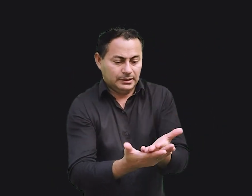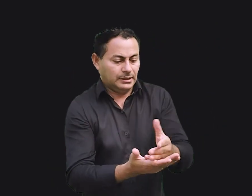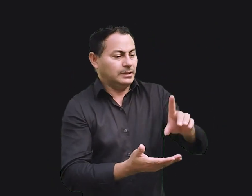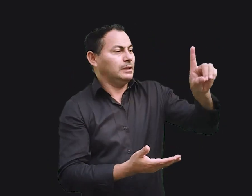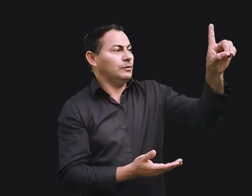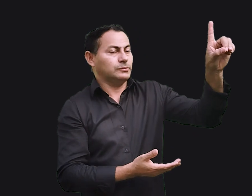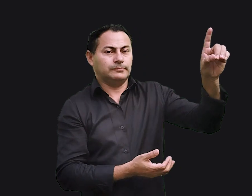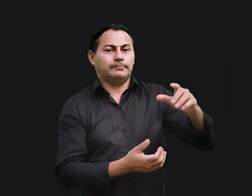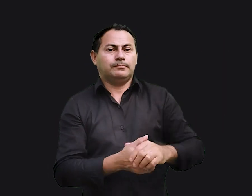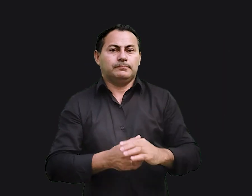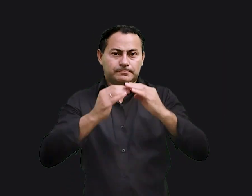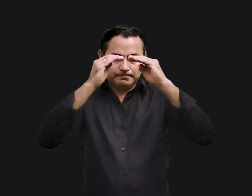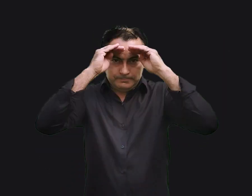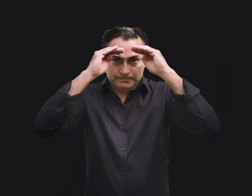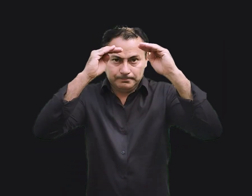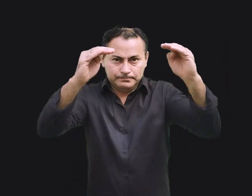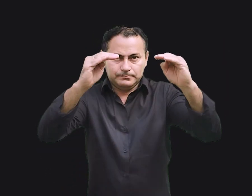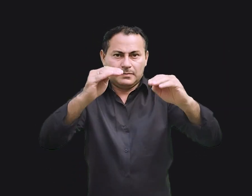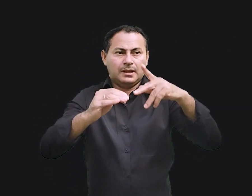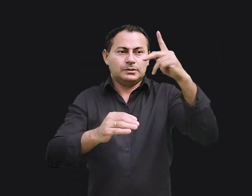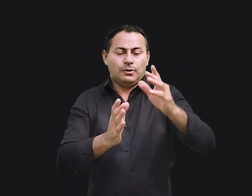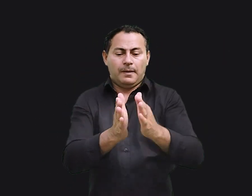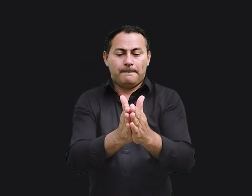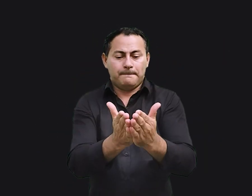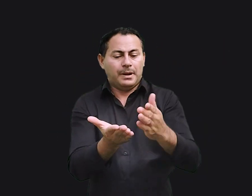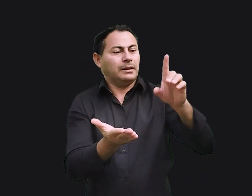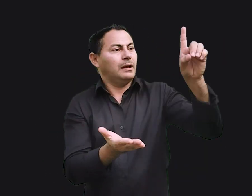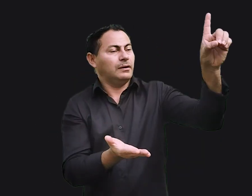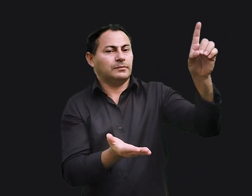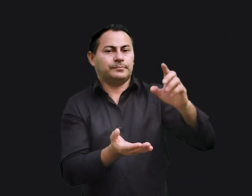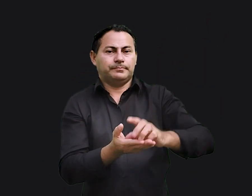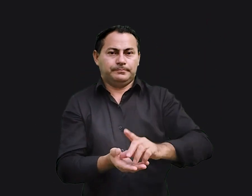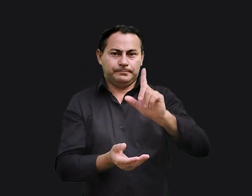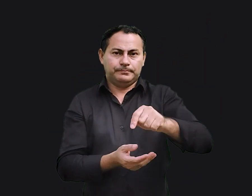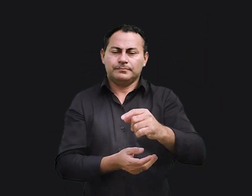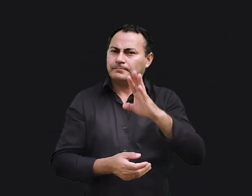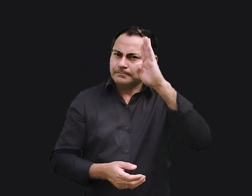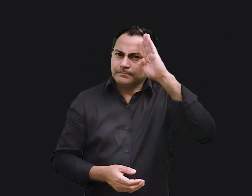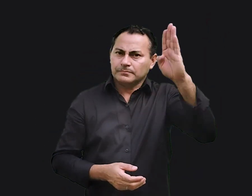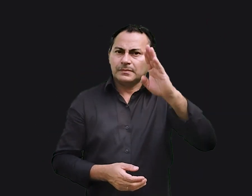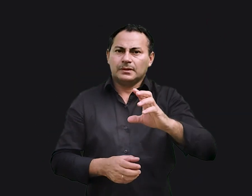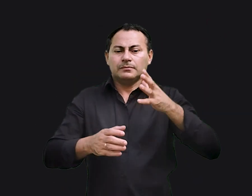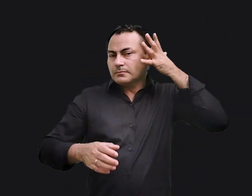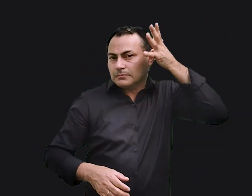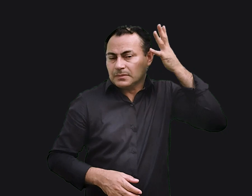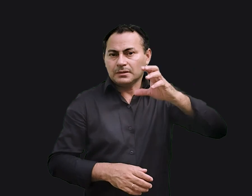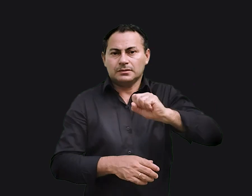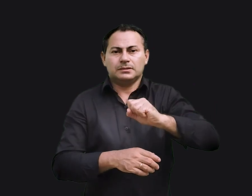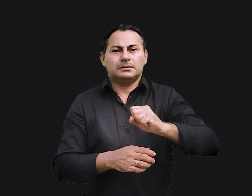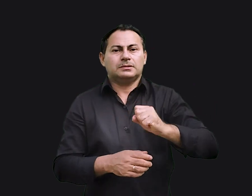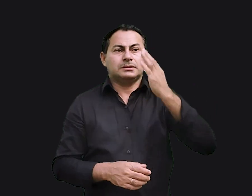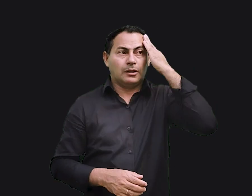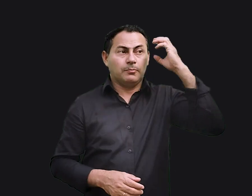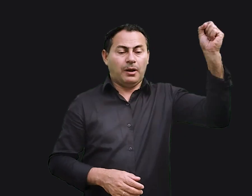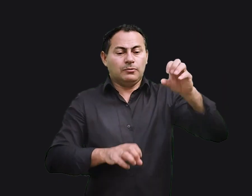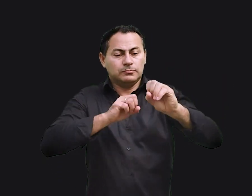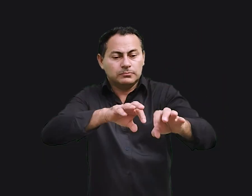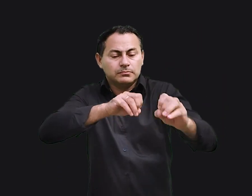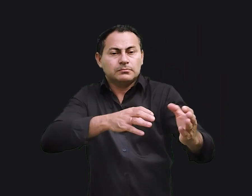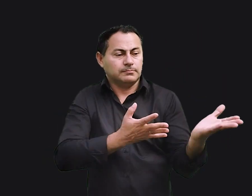em Deus e obedecemos obedecemos a sua palavra. Essa é a essência do sermão de Salomão dado aos jovens de Israel.